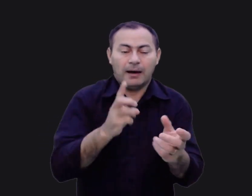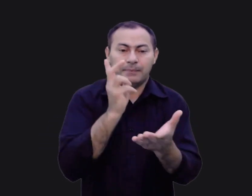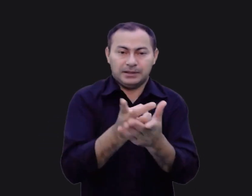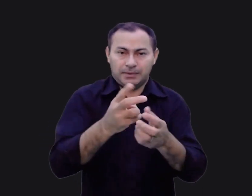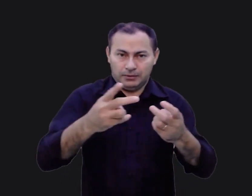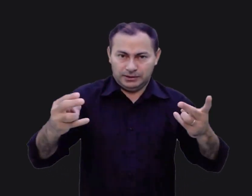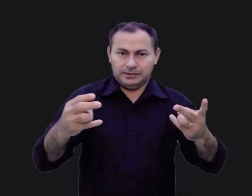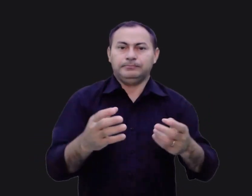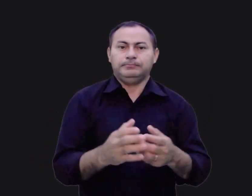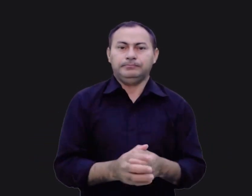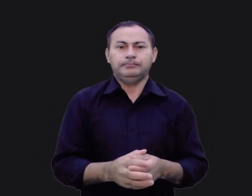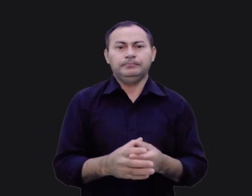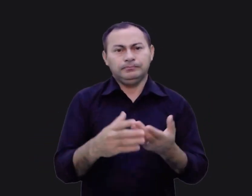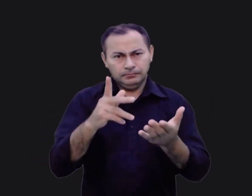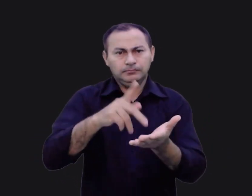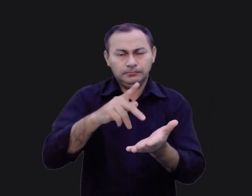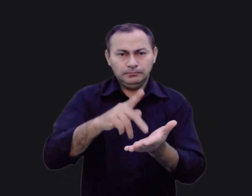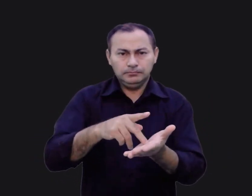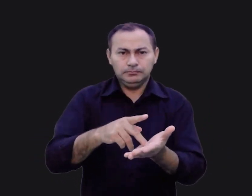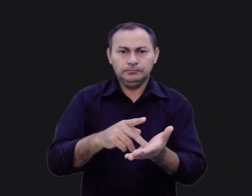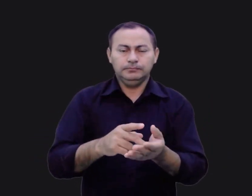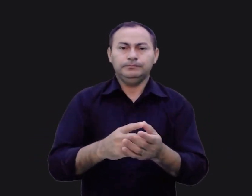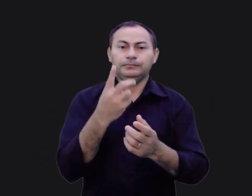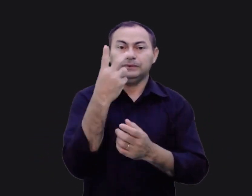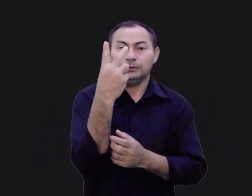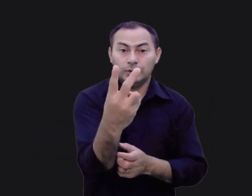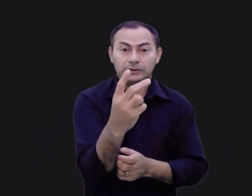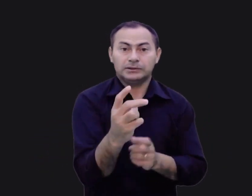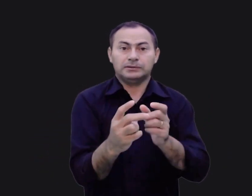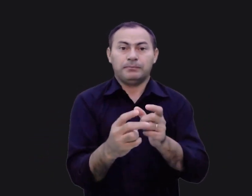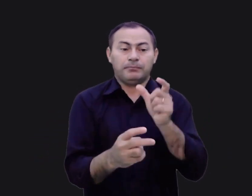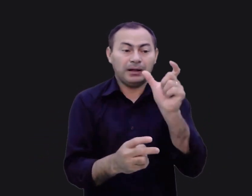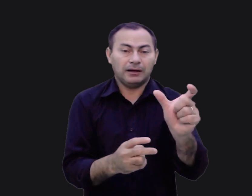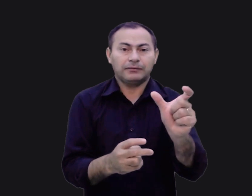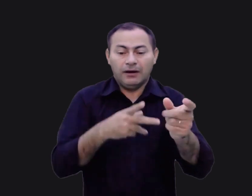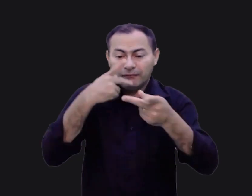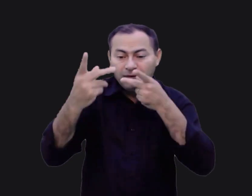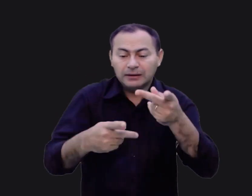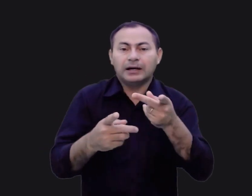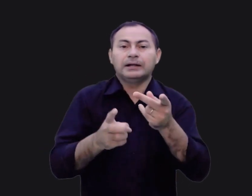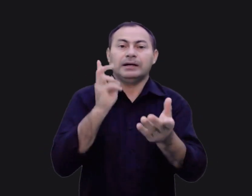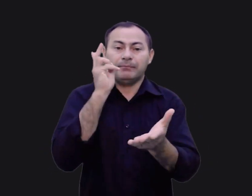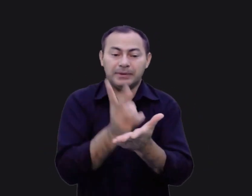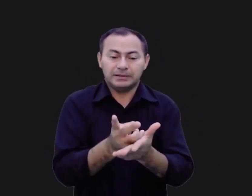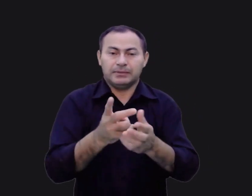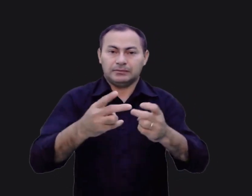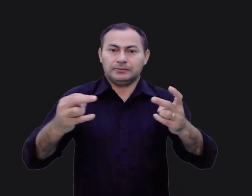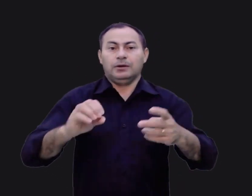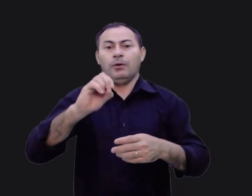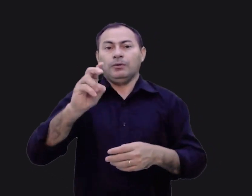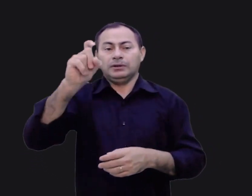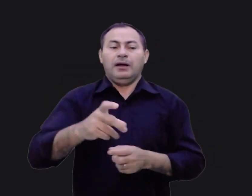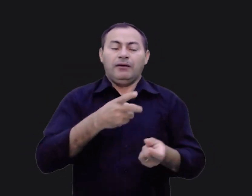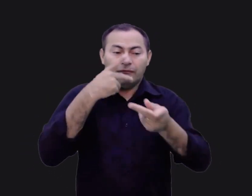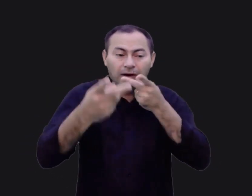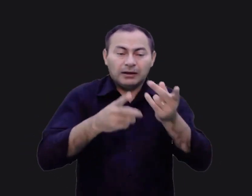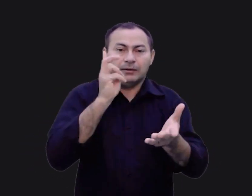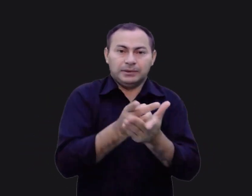a mesma coisa. É isso mesmo, duas palavras, falar e a mesma coisa. Ou seja, falar a mesma